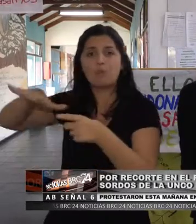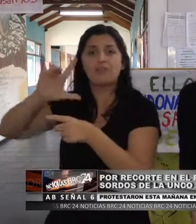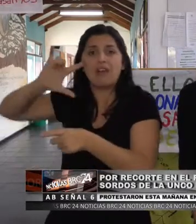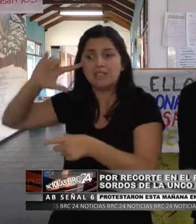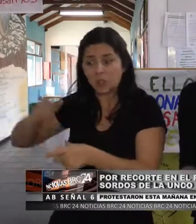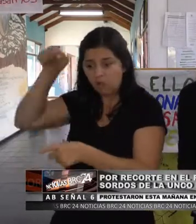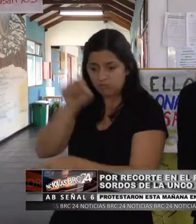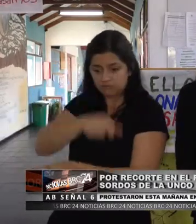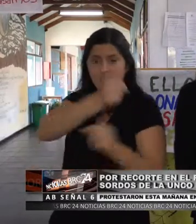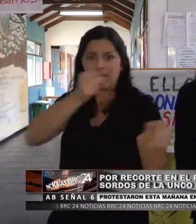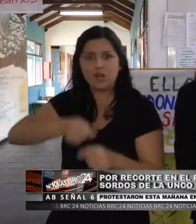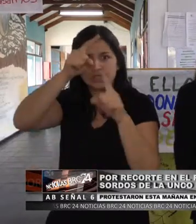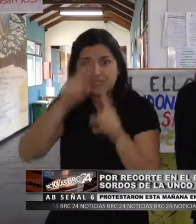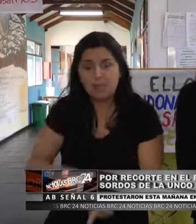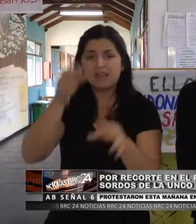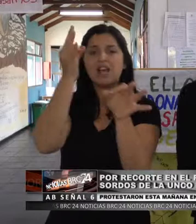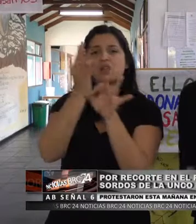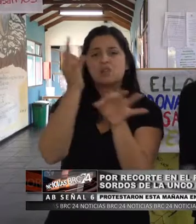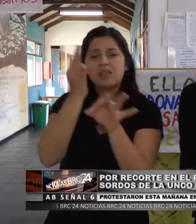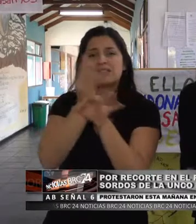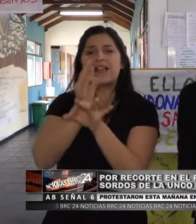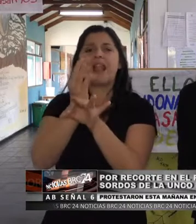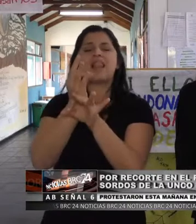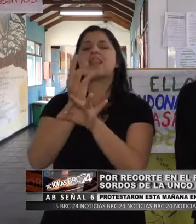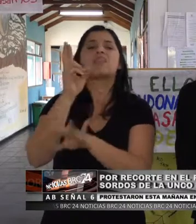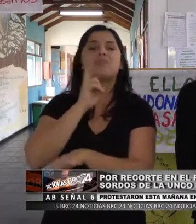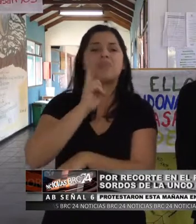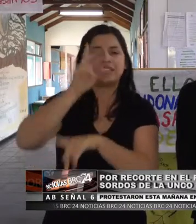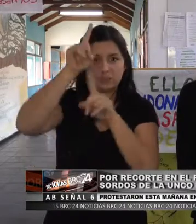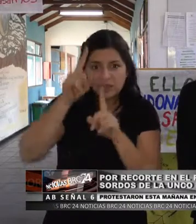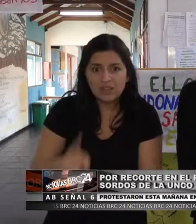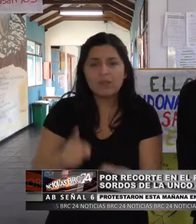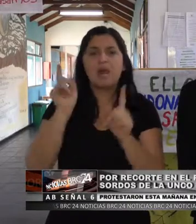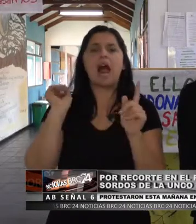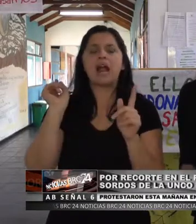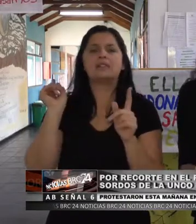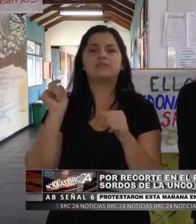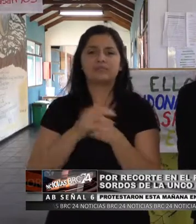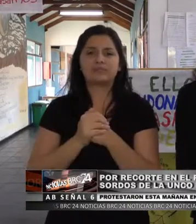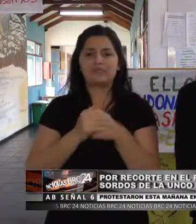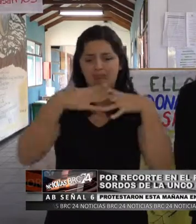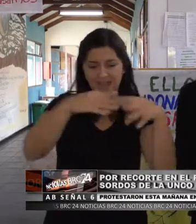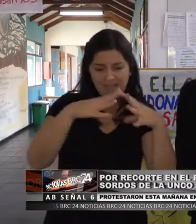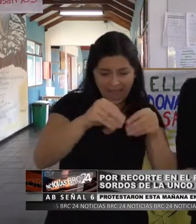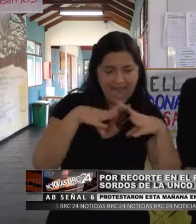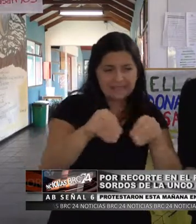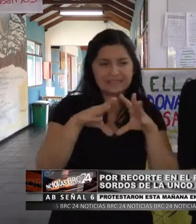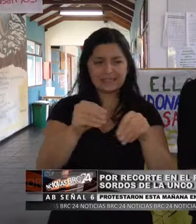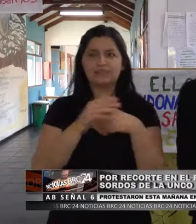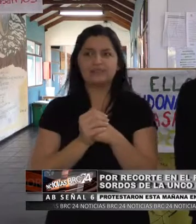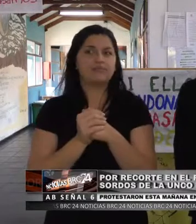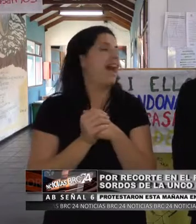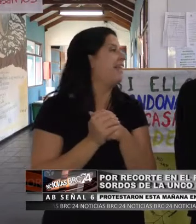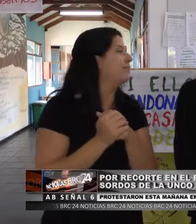se acercó, la escuela especial de sordos de Bariloche también se acercó. Bueno, Crearte, así que por